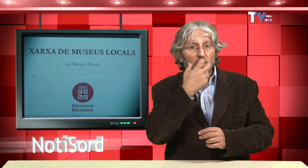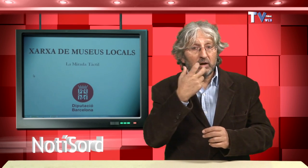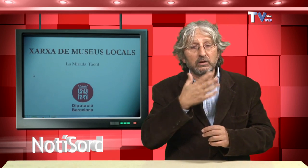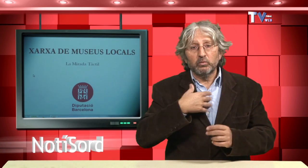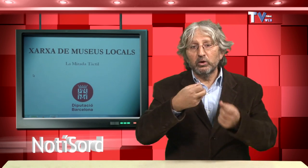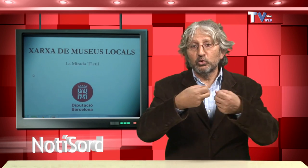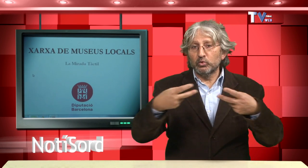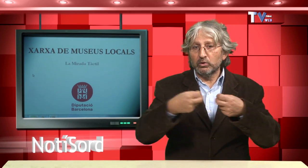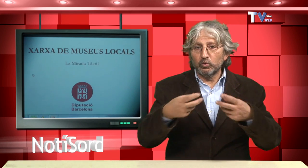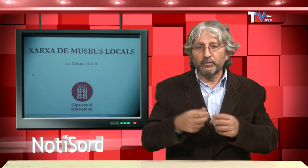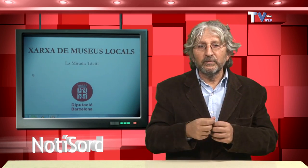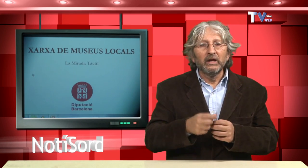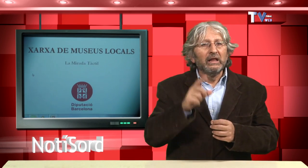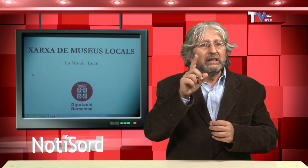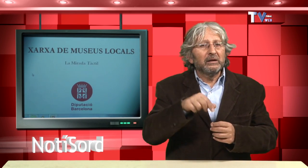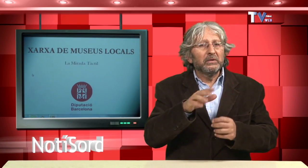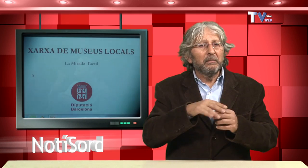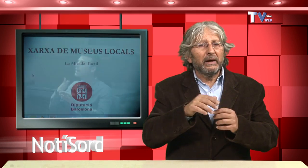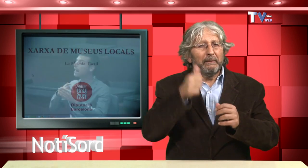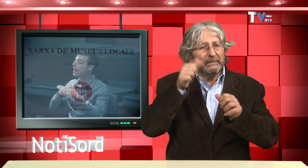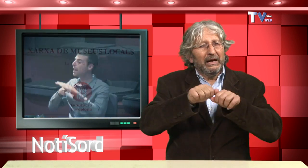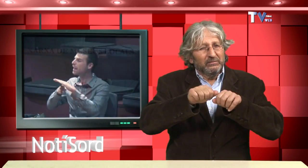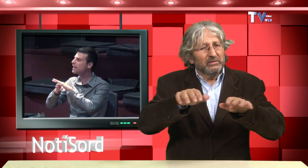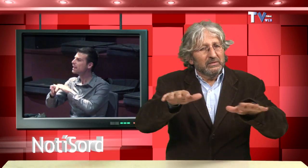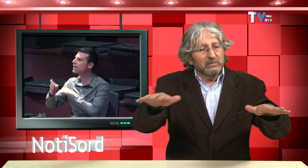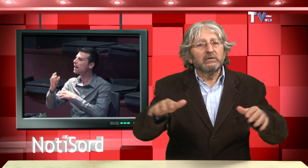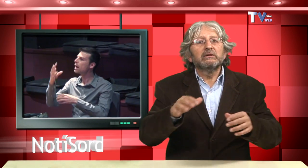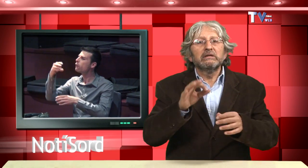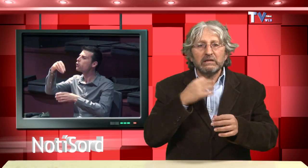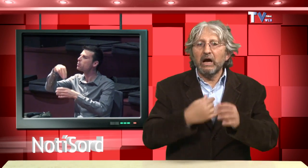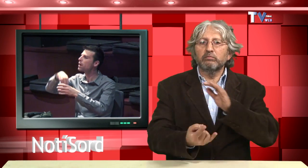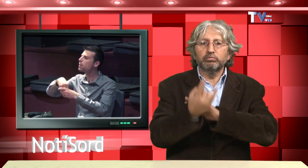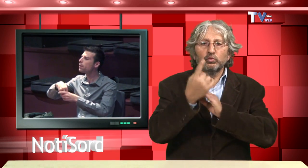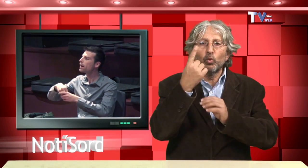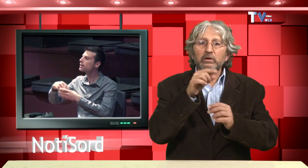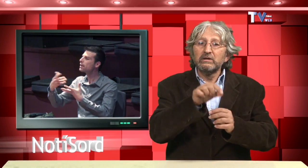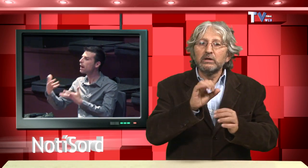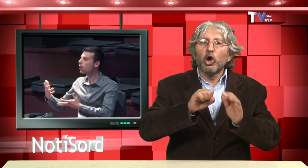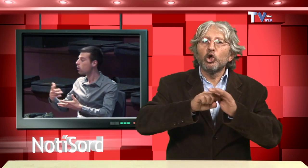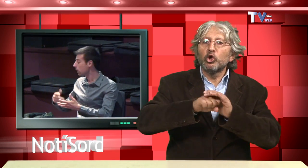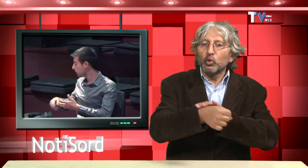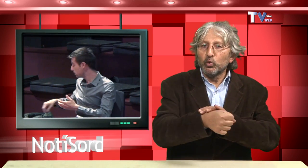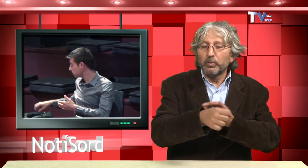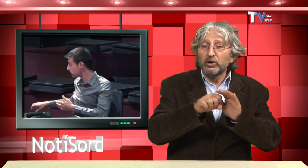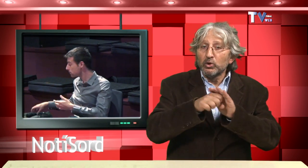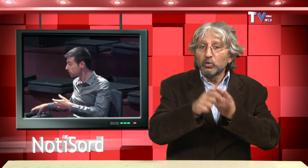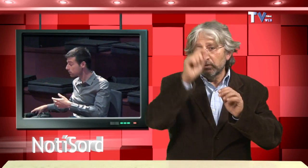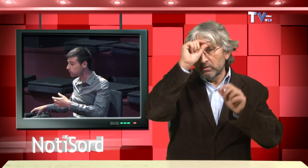continguts també són accessibles en llengua de signes catalana, per a la comunitat sord assignant i amb subtítols per a la